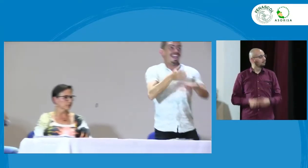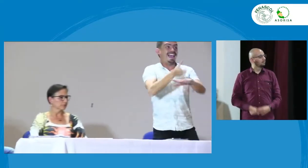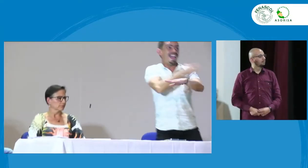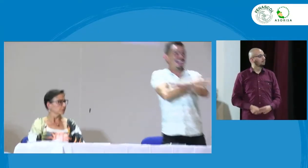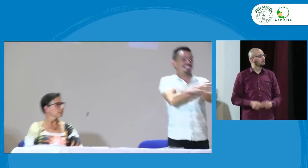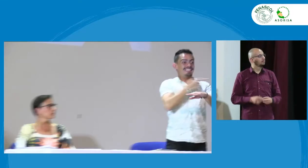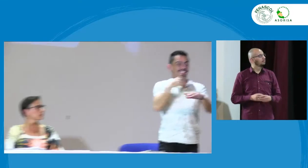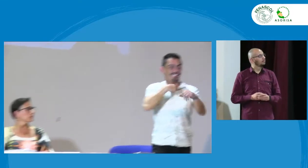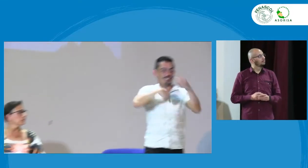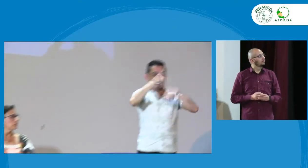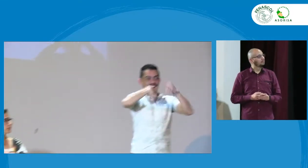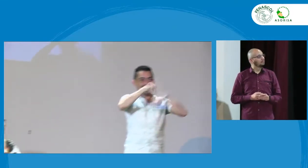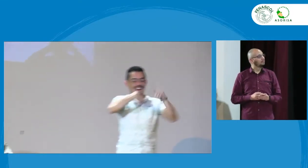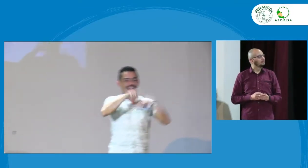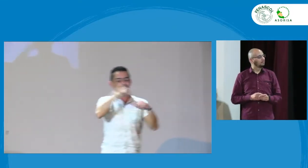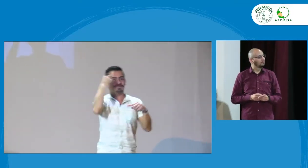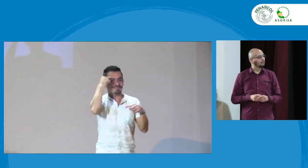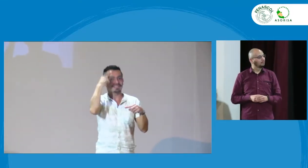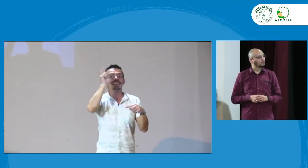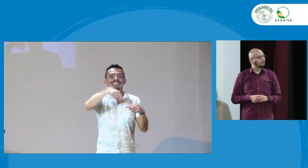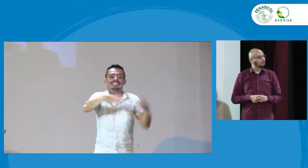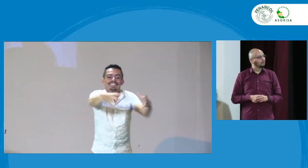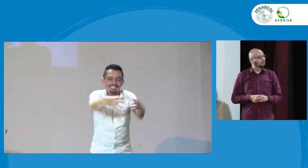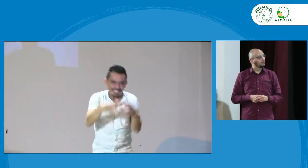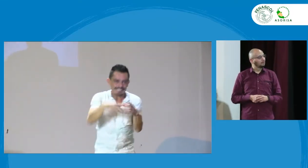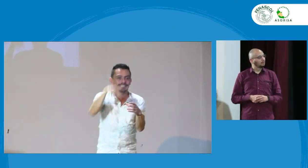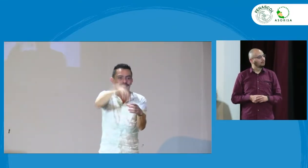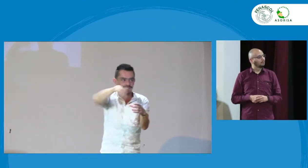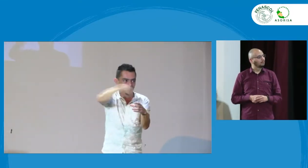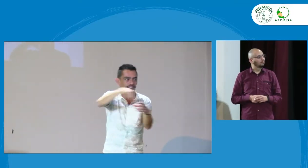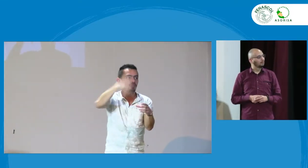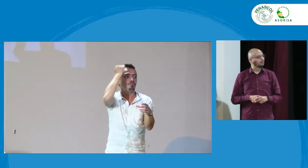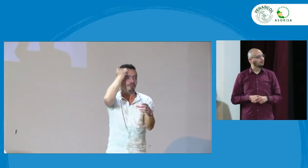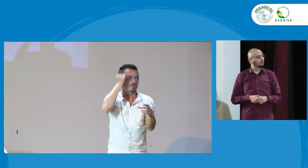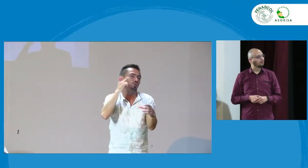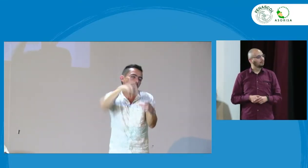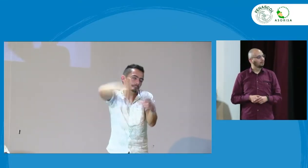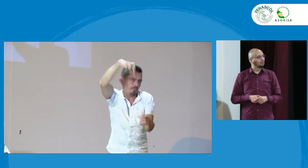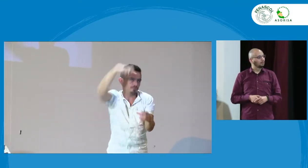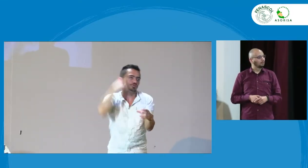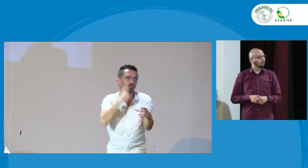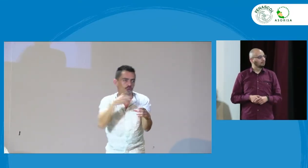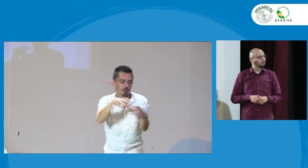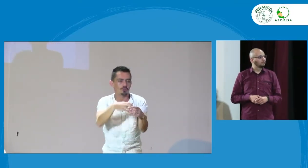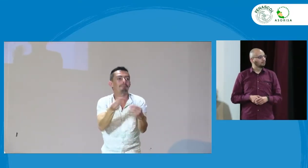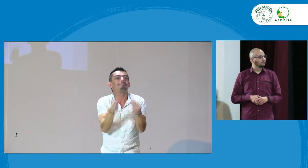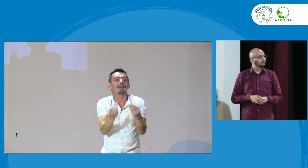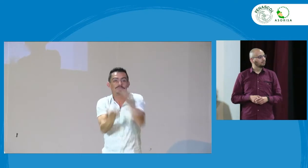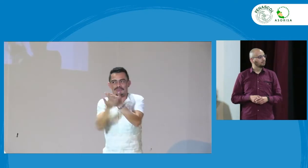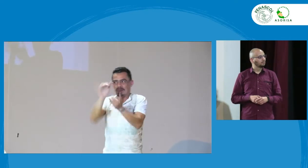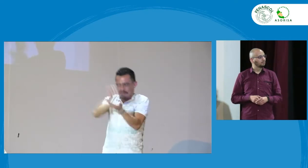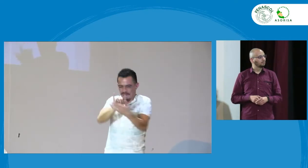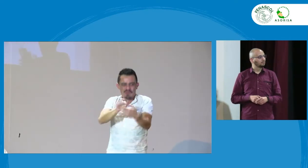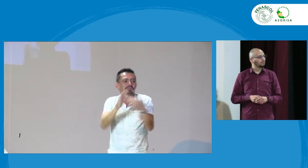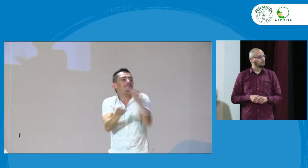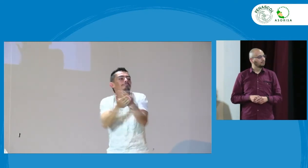en relación con lo que acabas de mencionar como yo estaba mencionando anteriormente en efecto ese equipo de profesionales donde hay personas